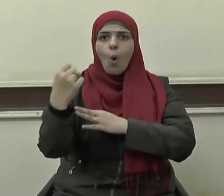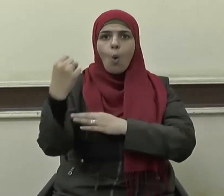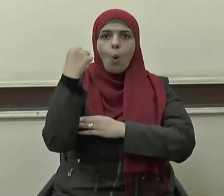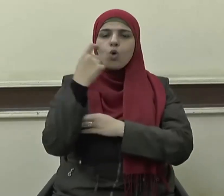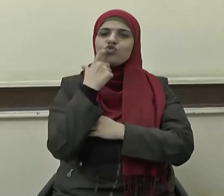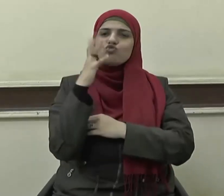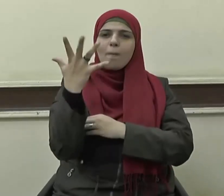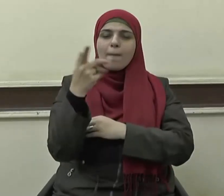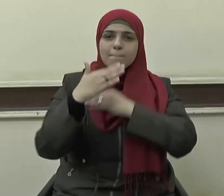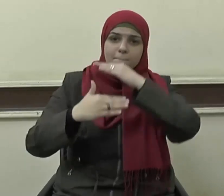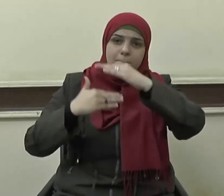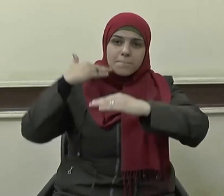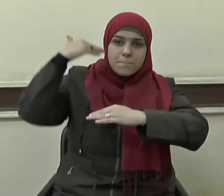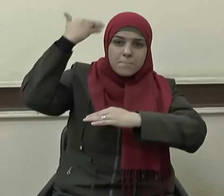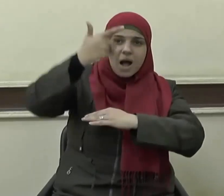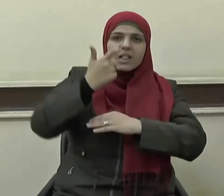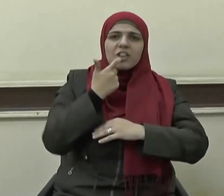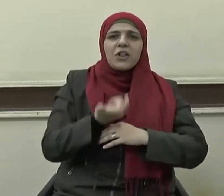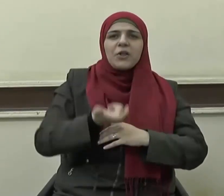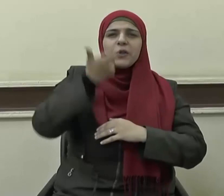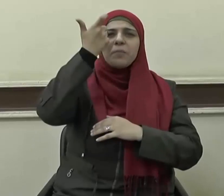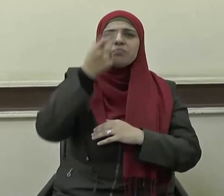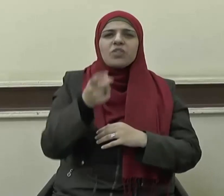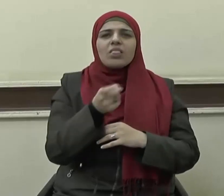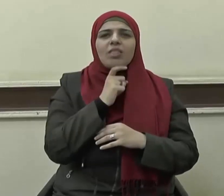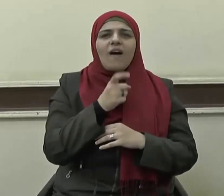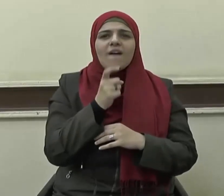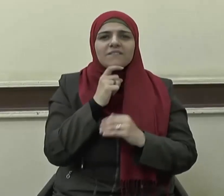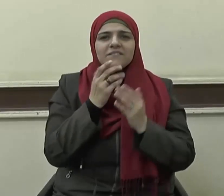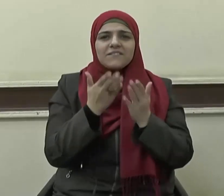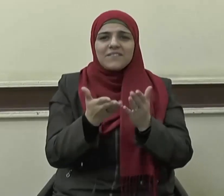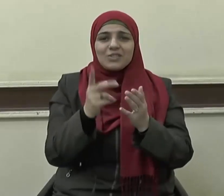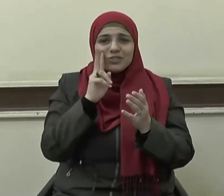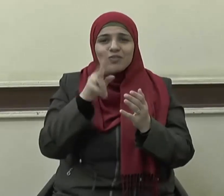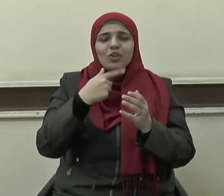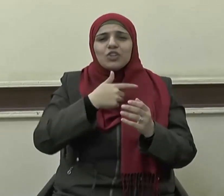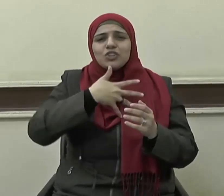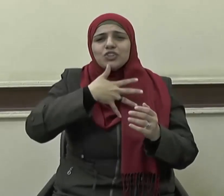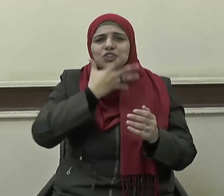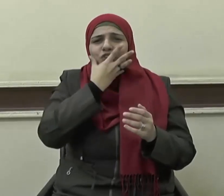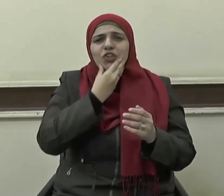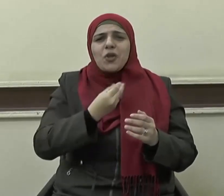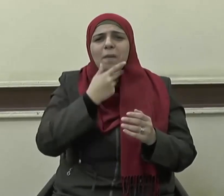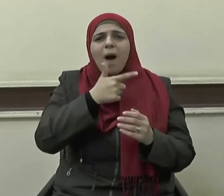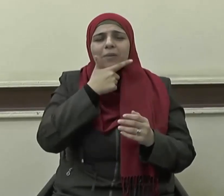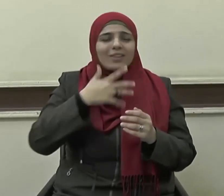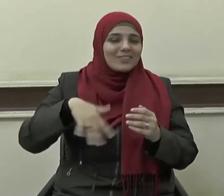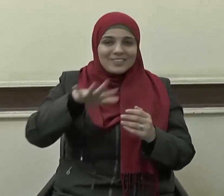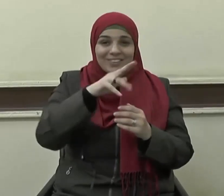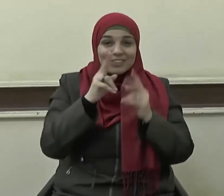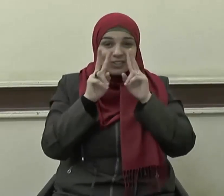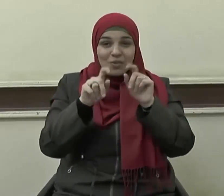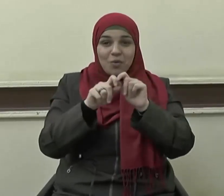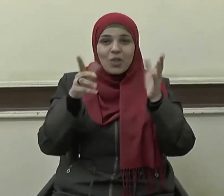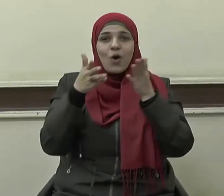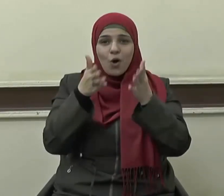ثم جعل من بعد قوة ضعفا وشيبة لذا كانت النبوة